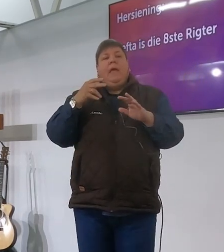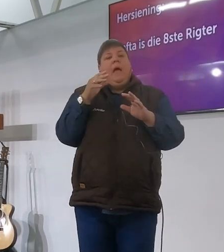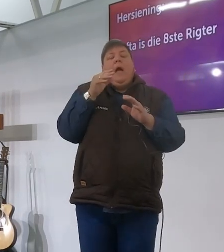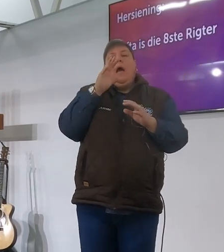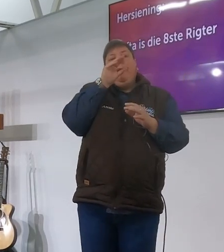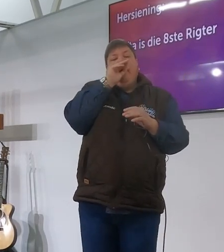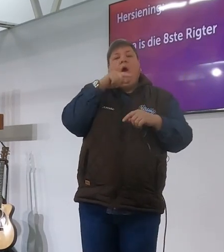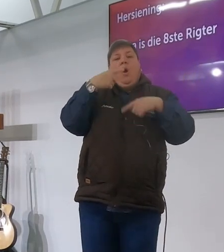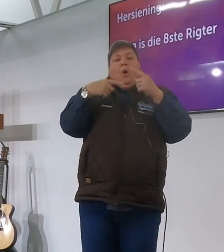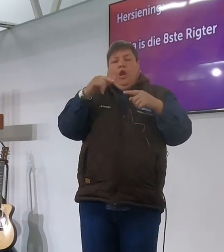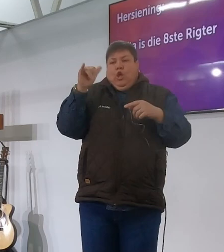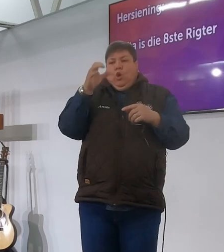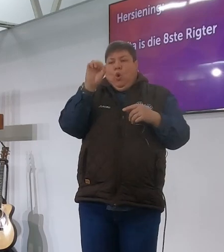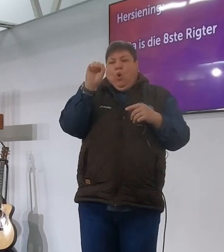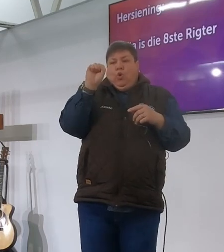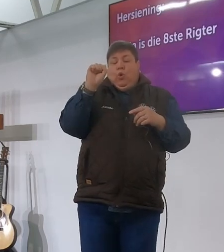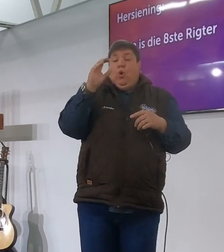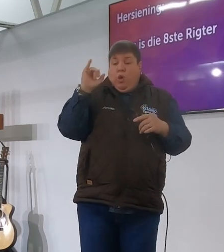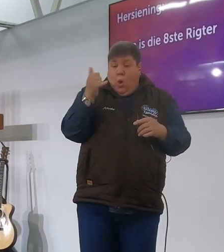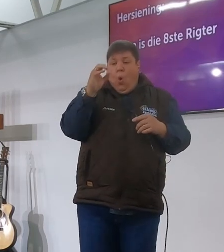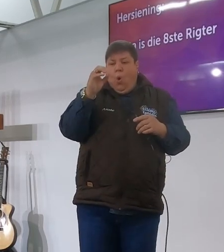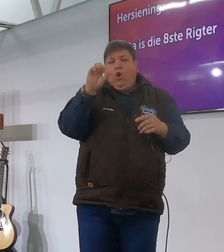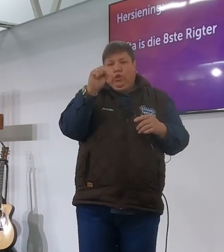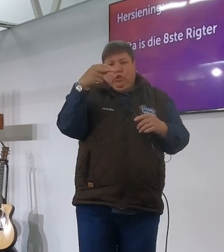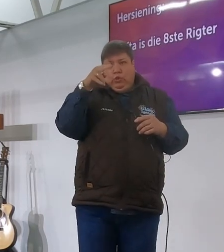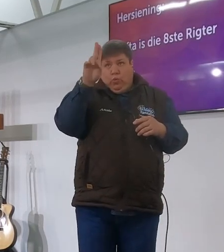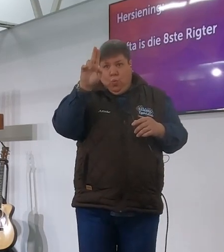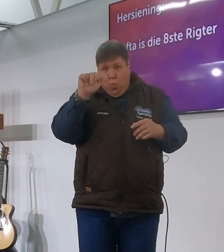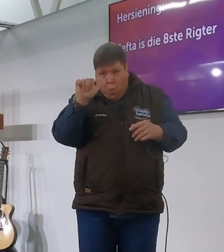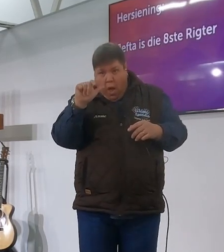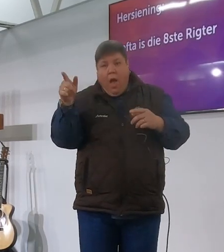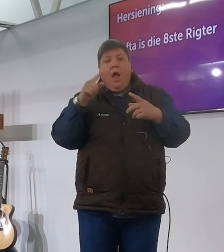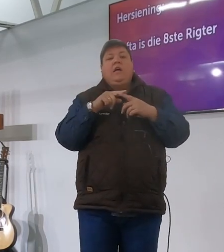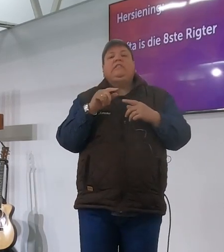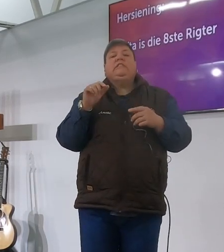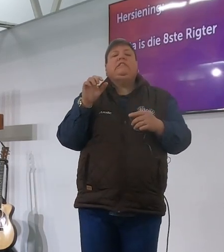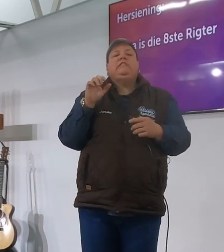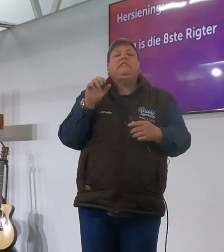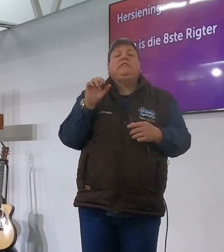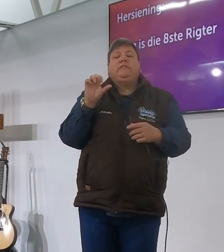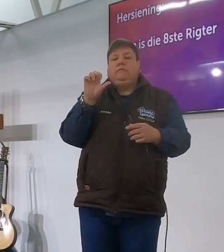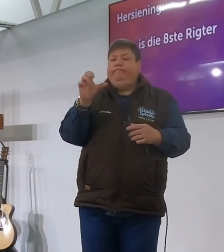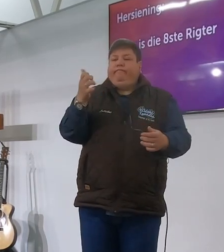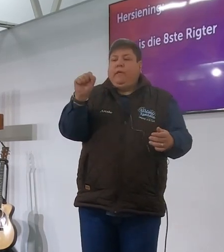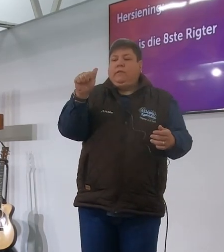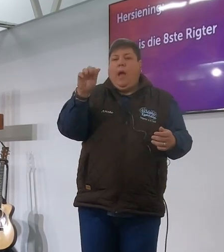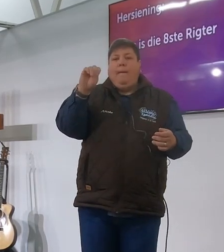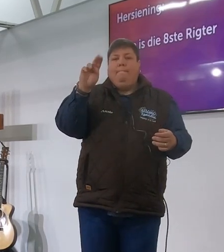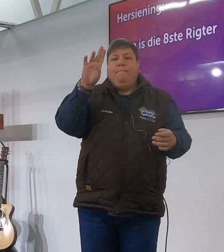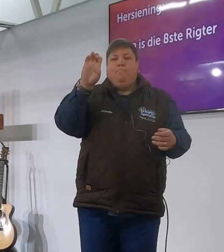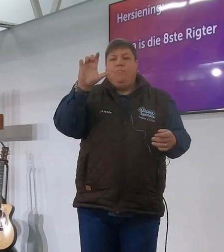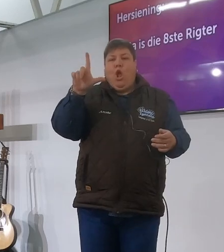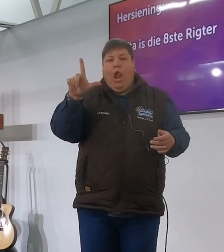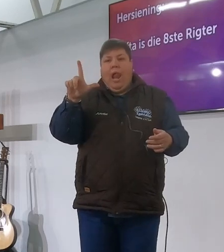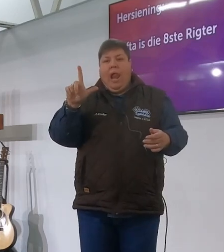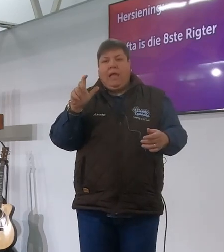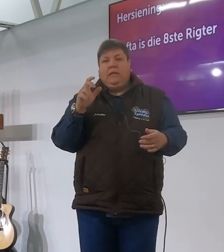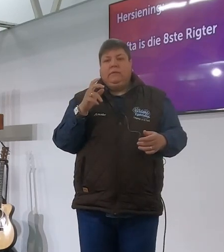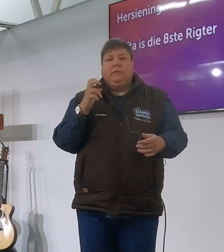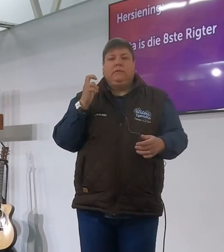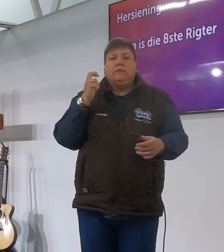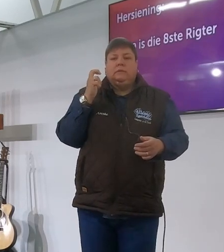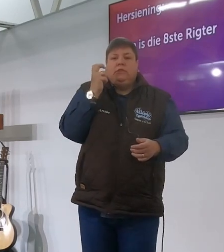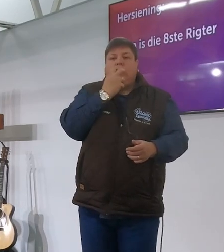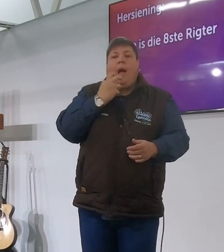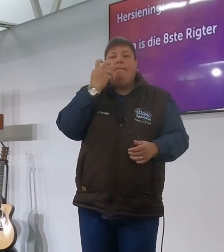tussen Joshua en Samuel. Samuel was so oorgang van richters naar die konings toe. Net dat jy weet waar dit, waar hy inpas. Maar